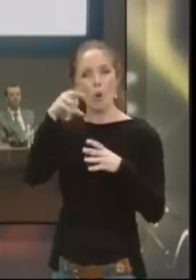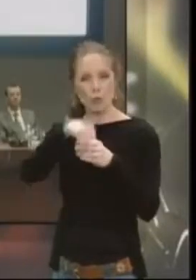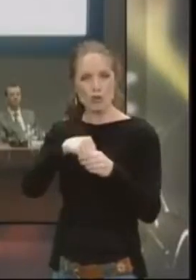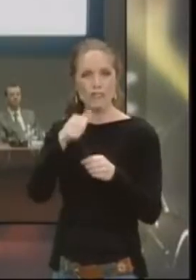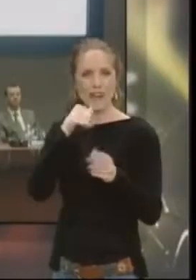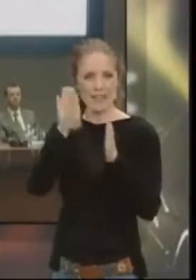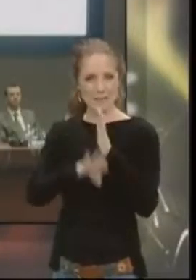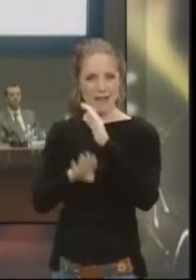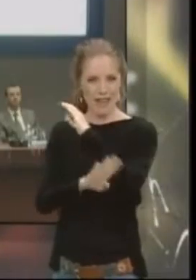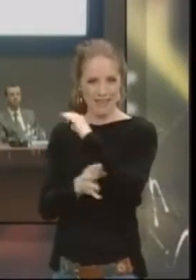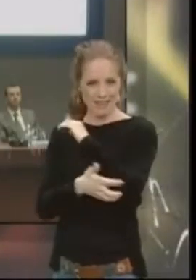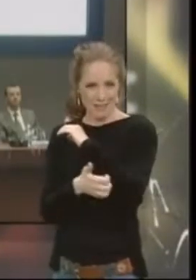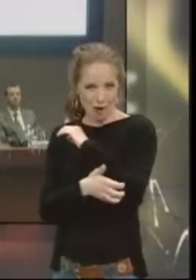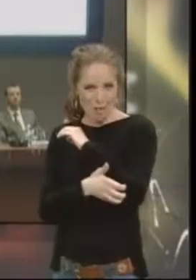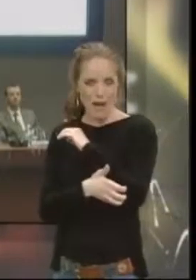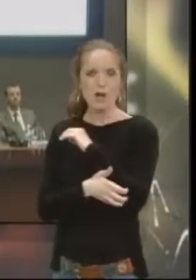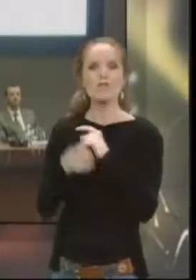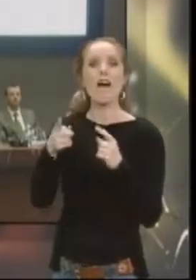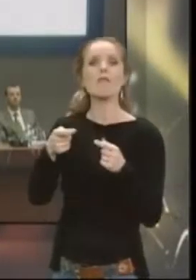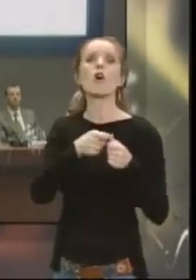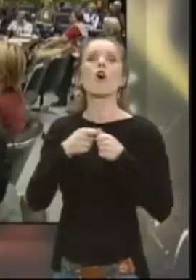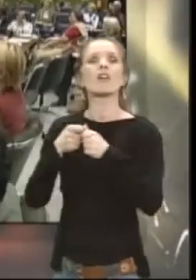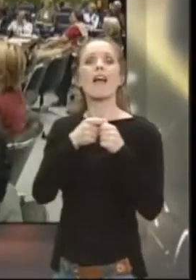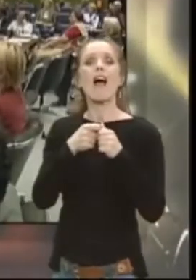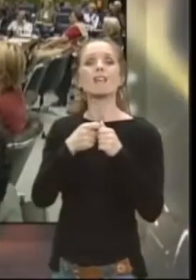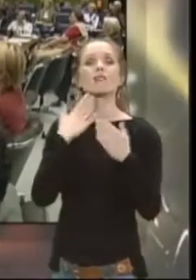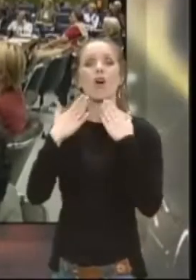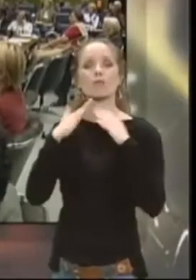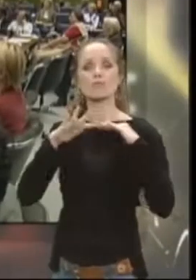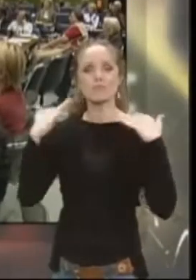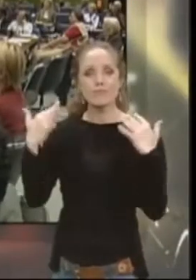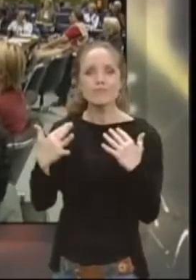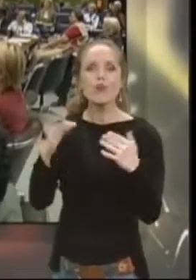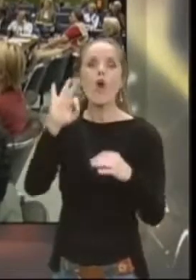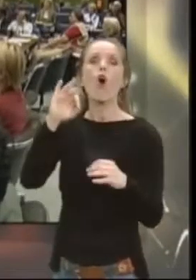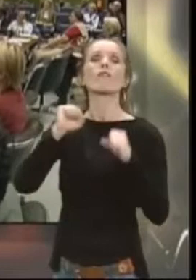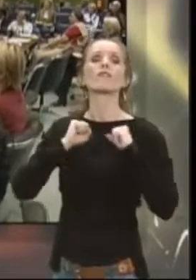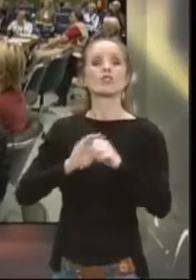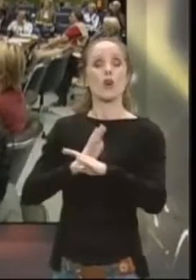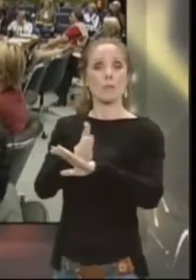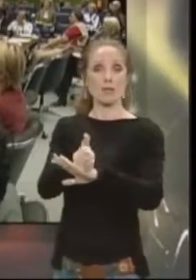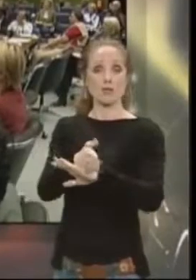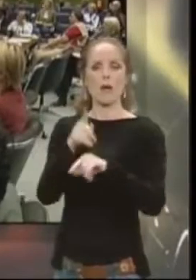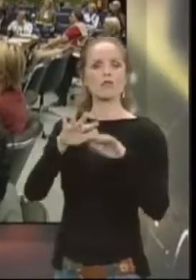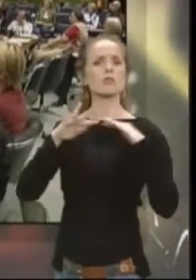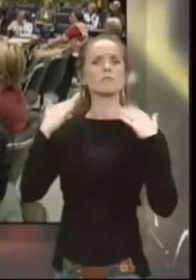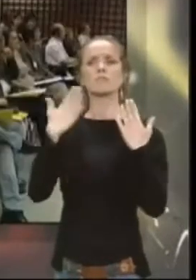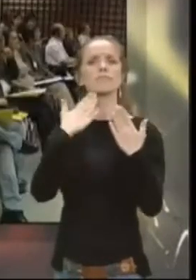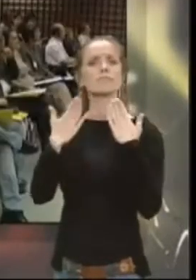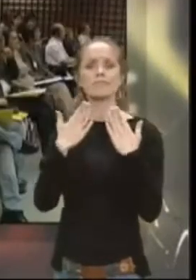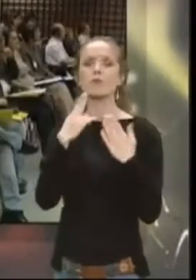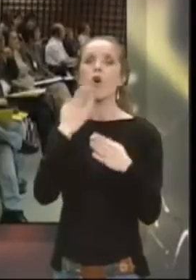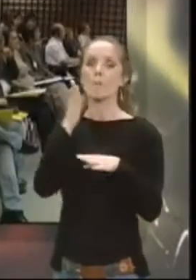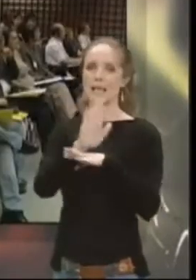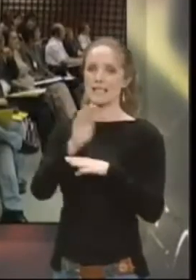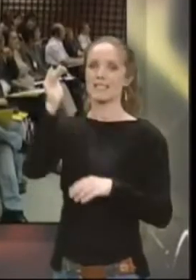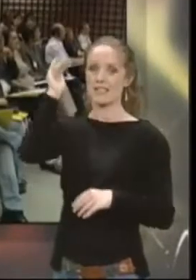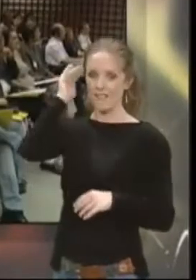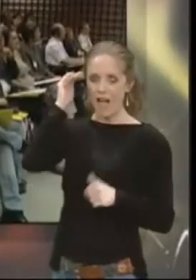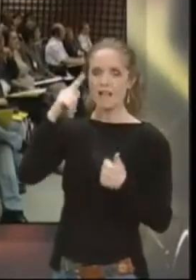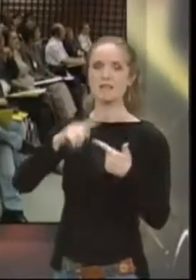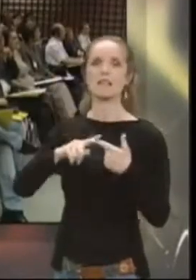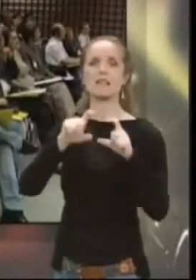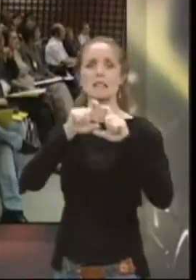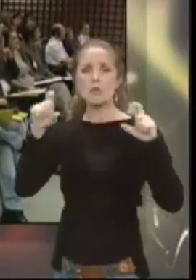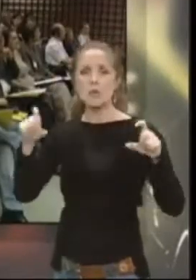Kancelariji za evropske integracije, organizovao je skup posvećen fizičkoj pristupačnosti. Na skupu su učestvovali predstavnici vlasti, institucija,